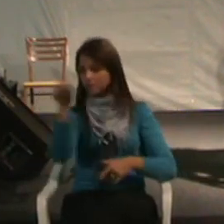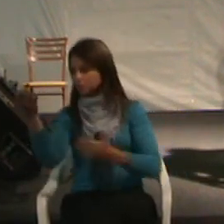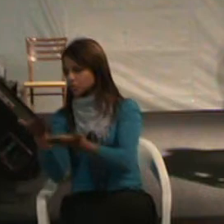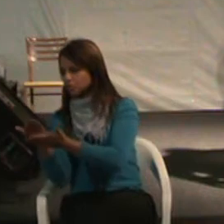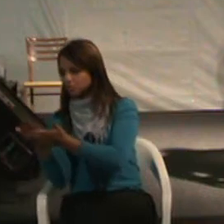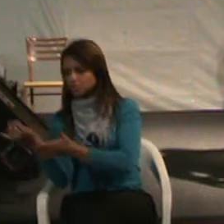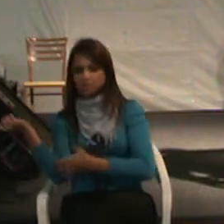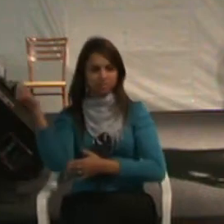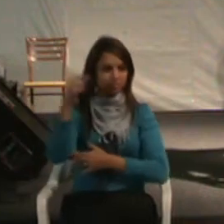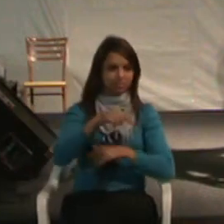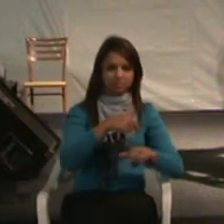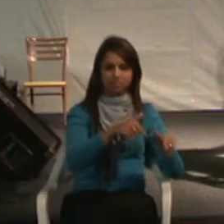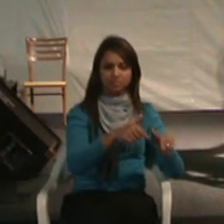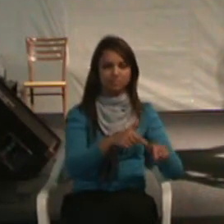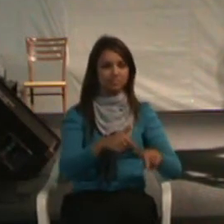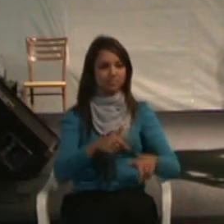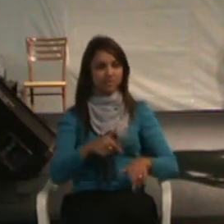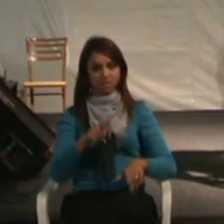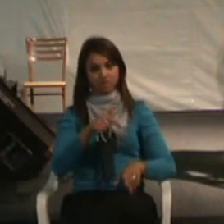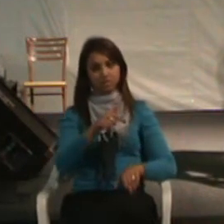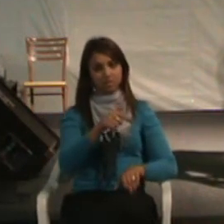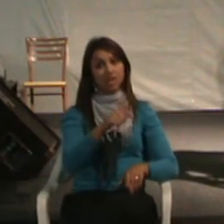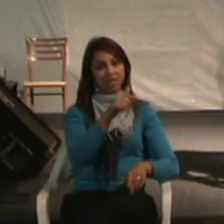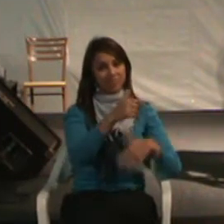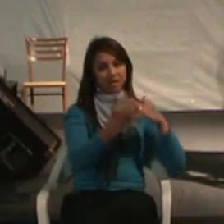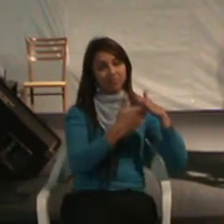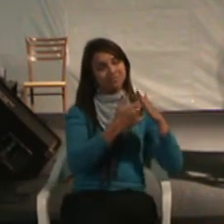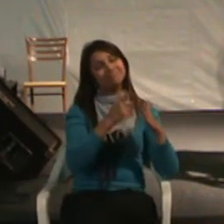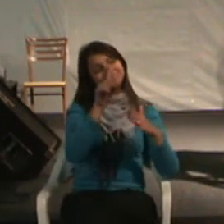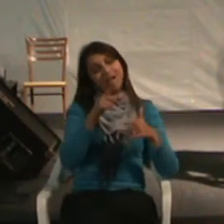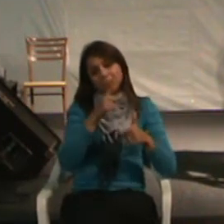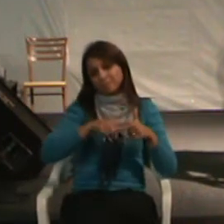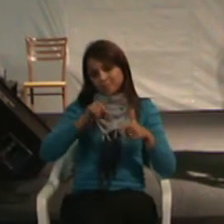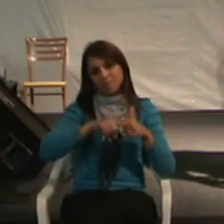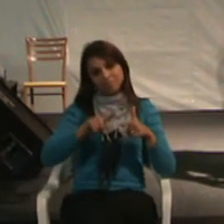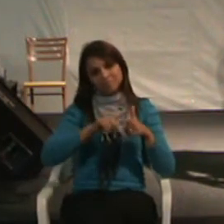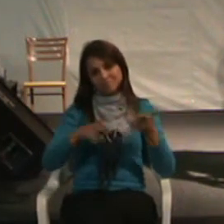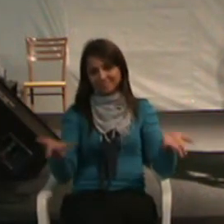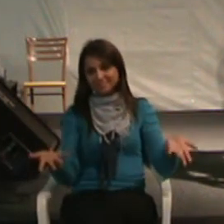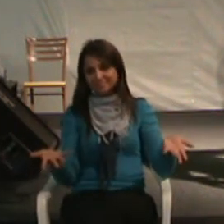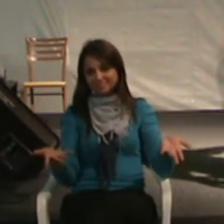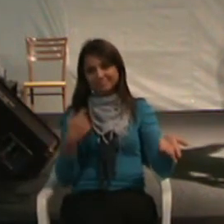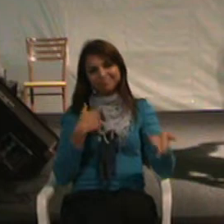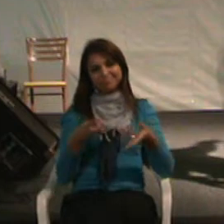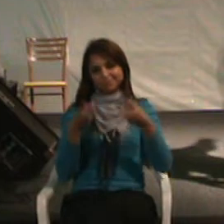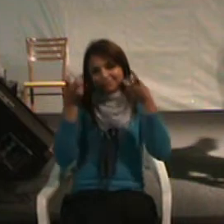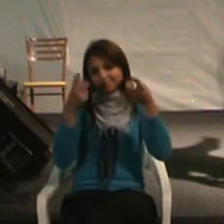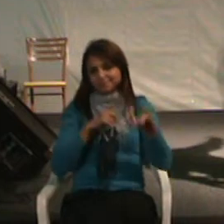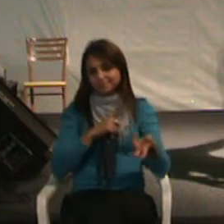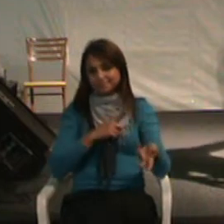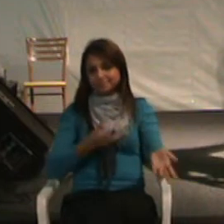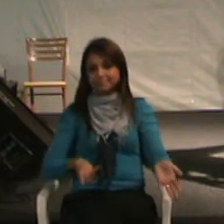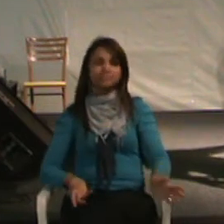para a instituição. Isso é um problema sério. Nós temos percebido isso.